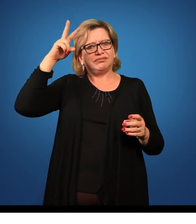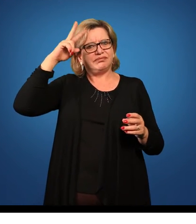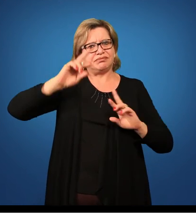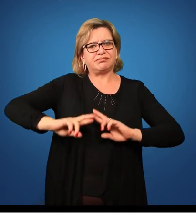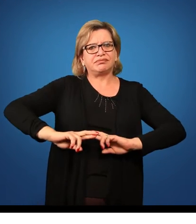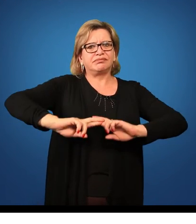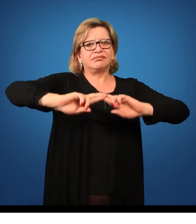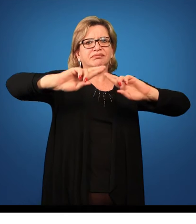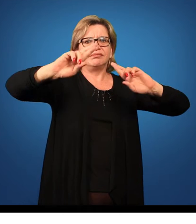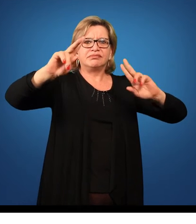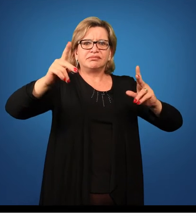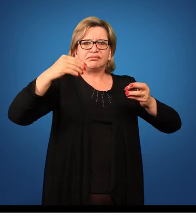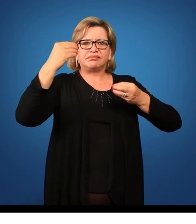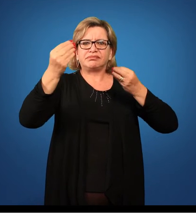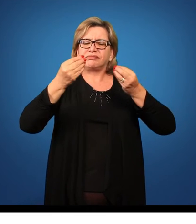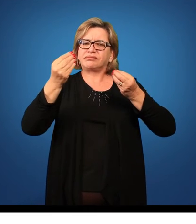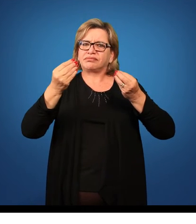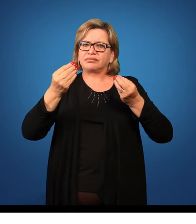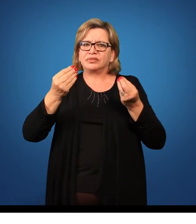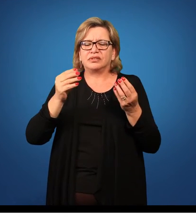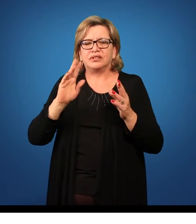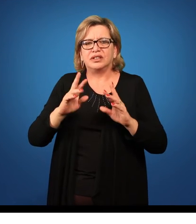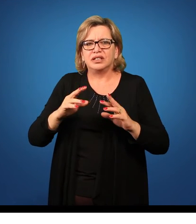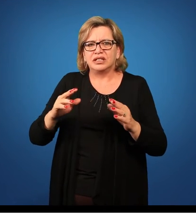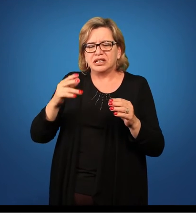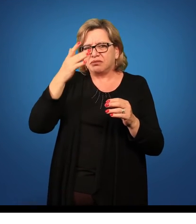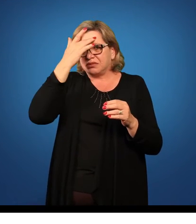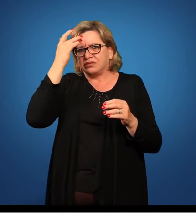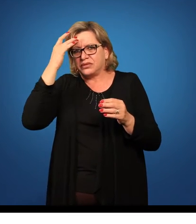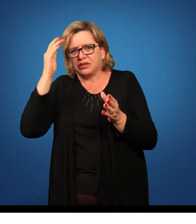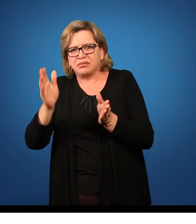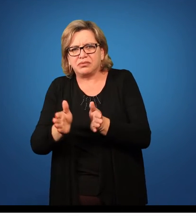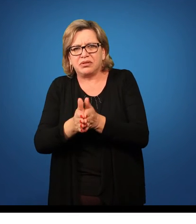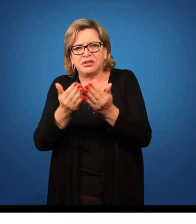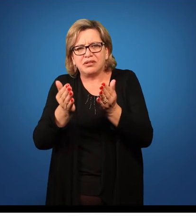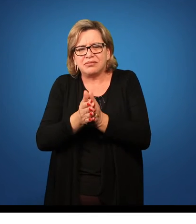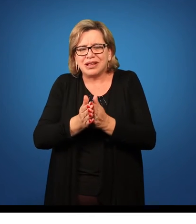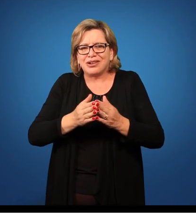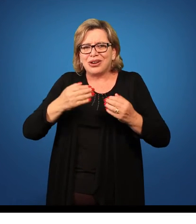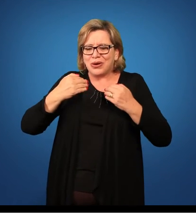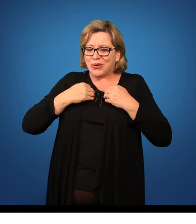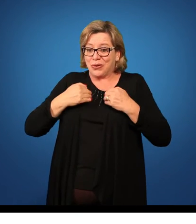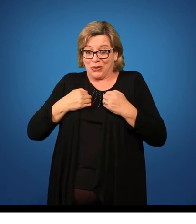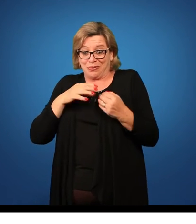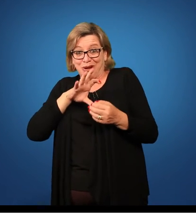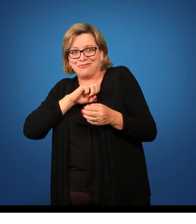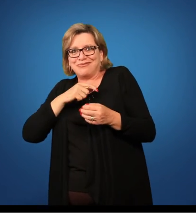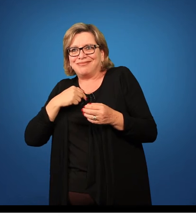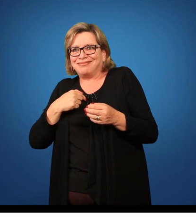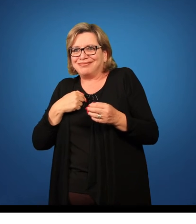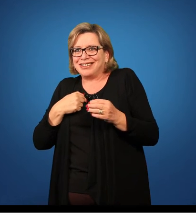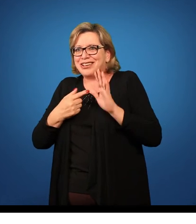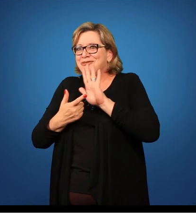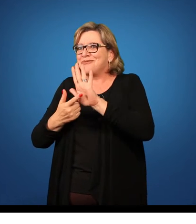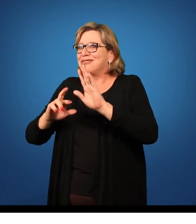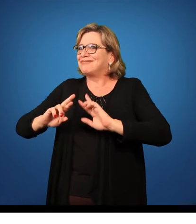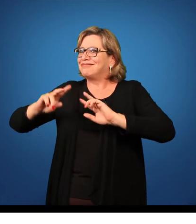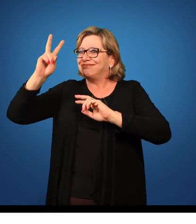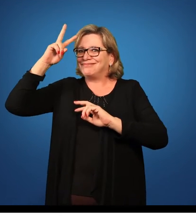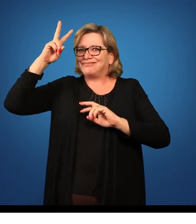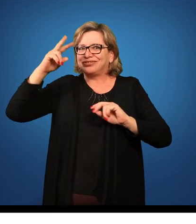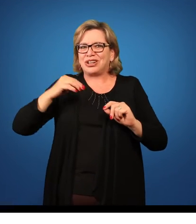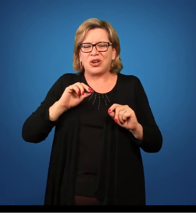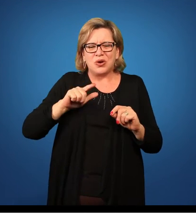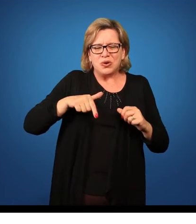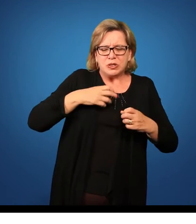corpo que vive em uma situação de miséria, um corpo que recebe amor, conta uma história, um corpo que não recebeu afeto,